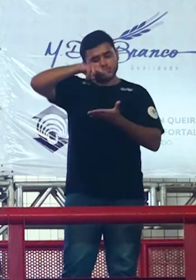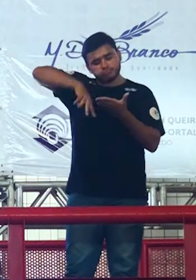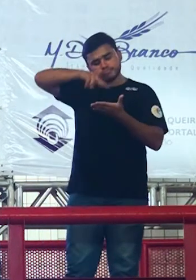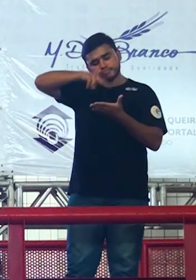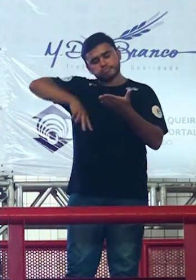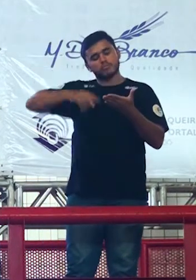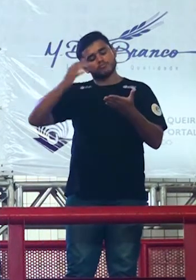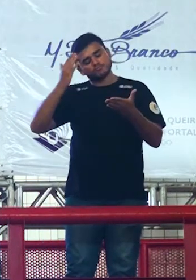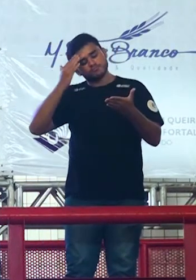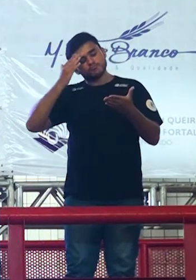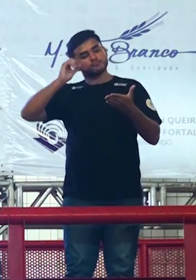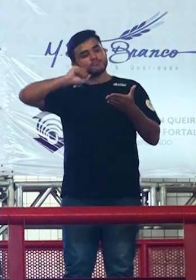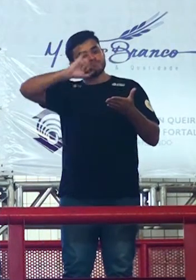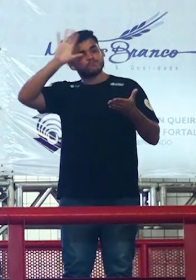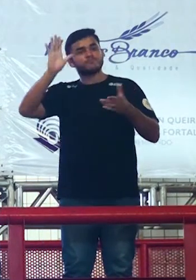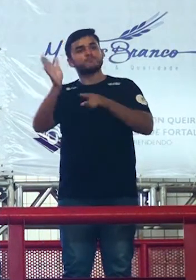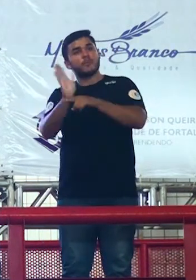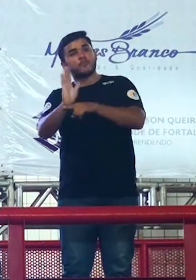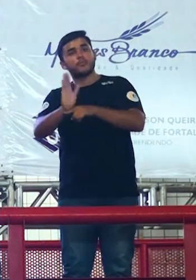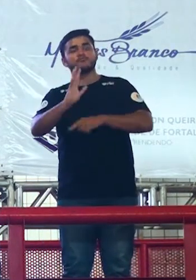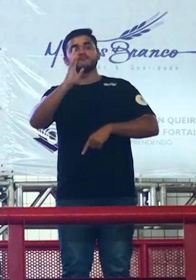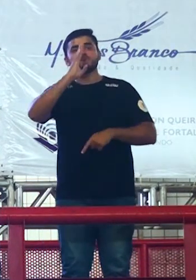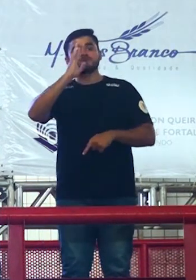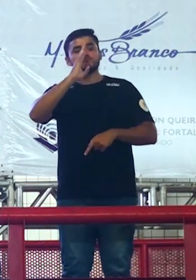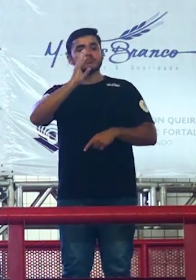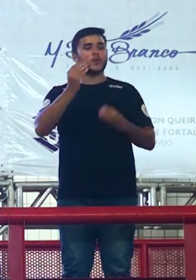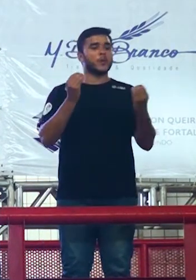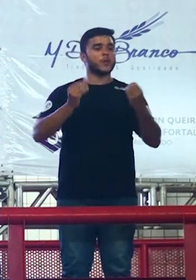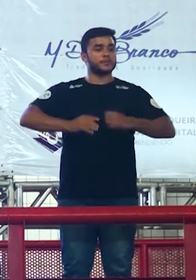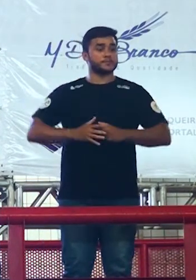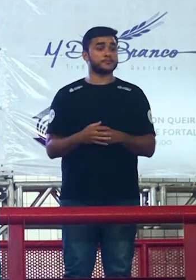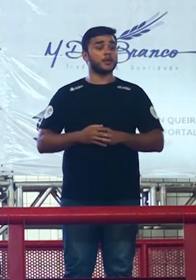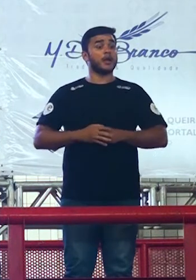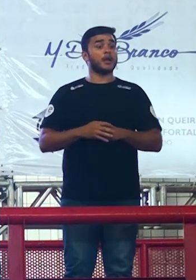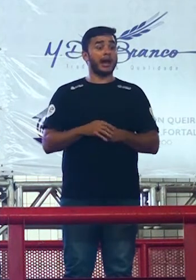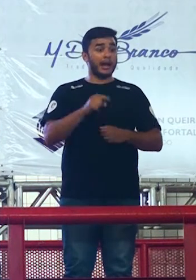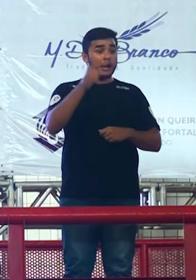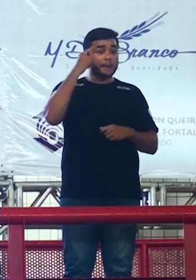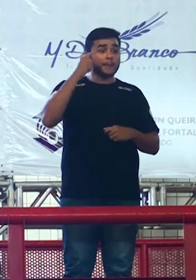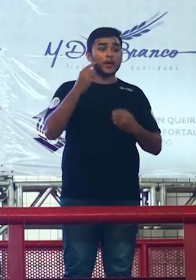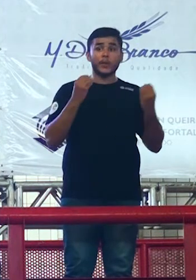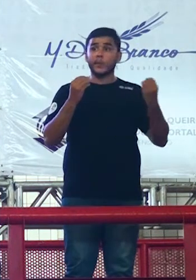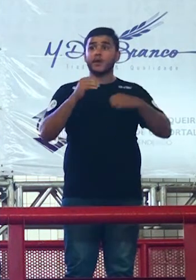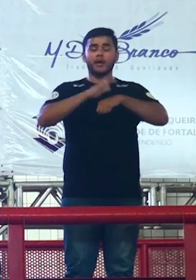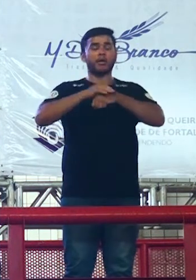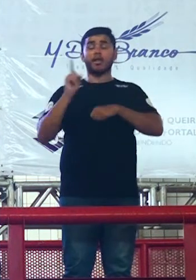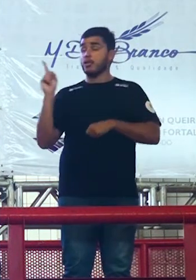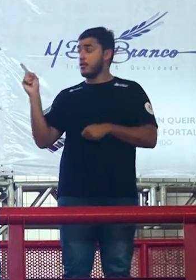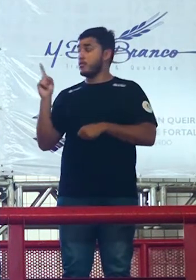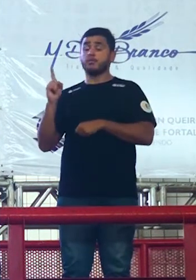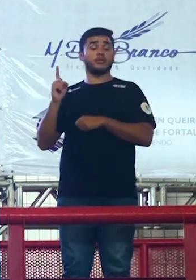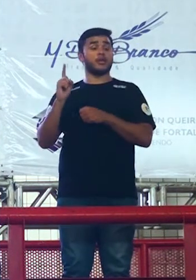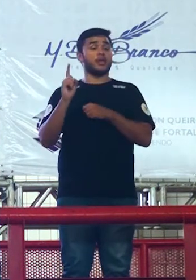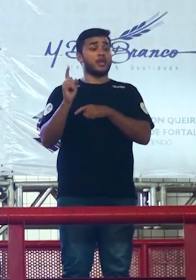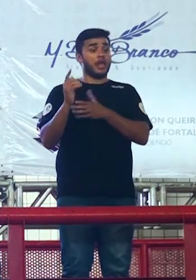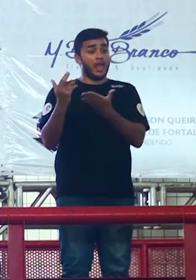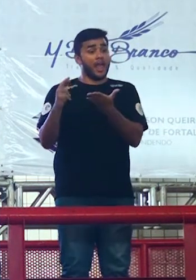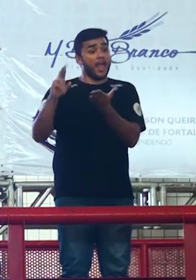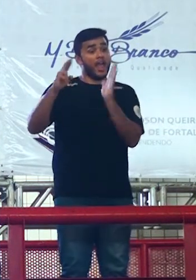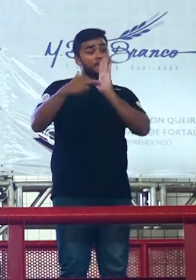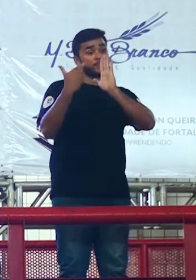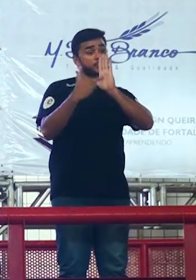que viu documentários e essa revista é tão massa galera que ela também bota dicas de documentário de filmes para vocês assistirem